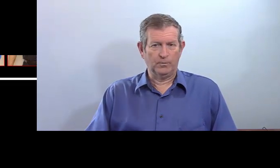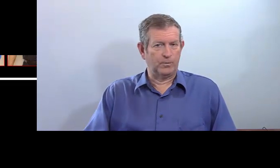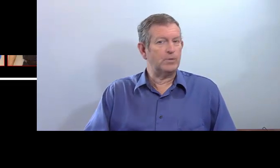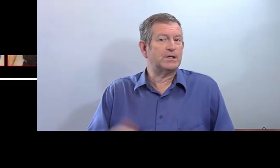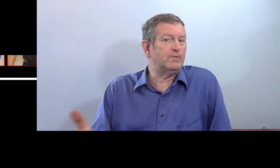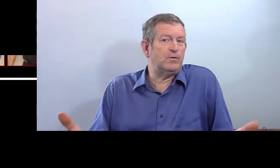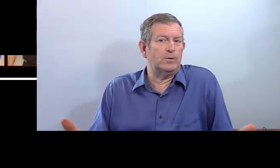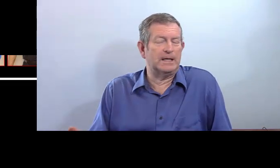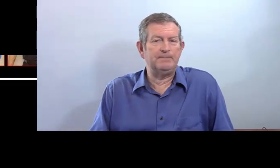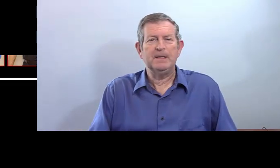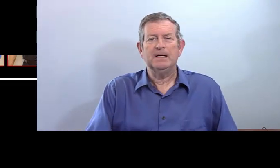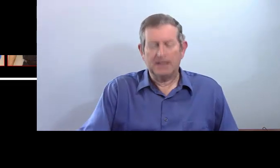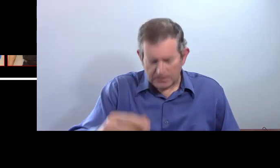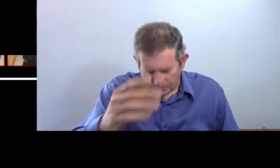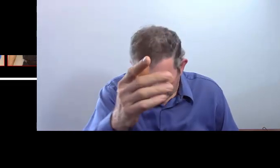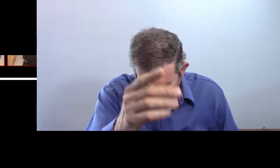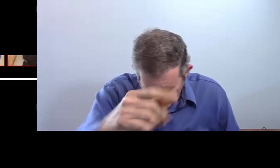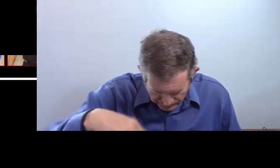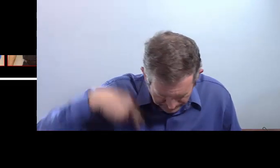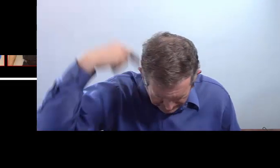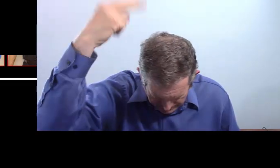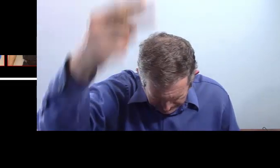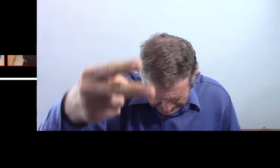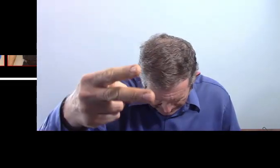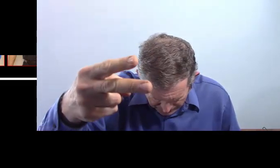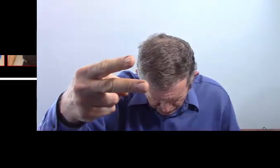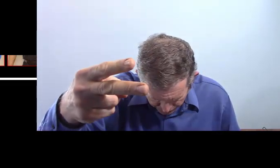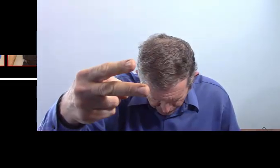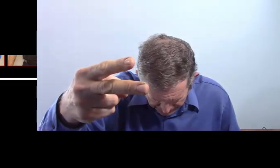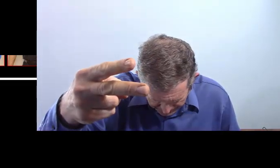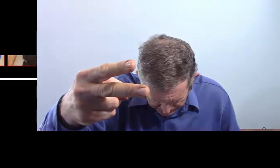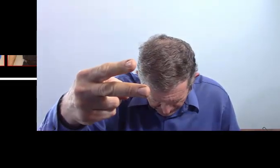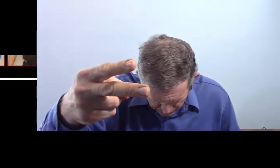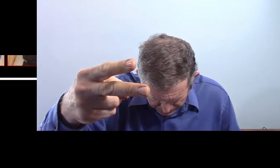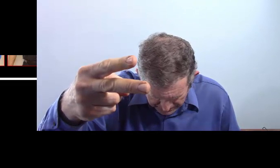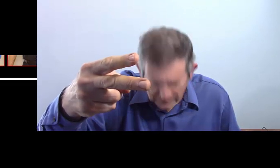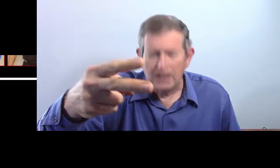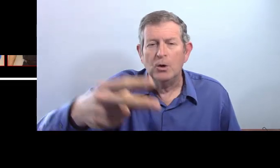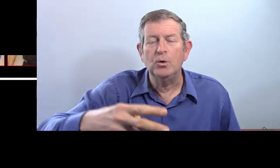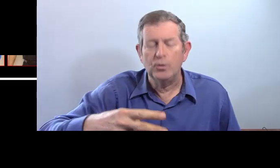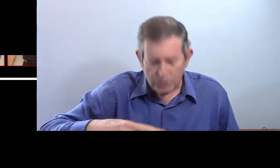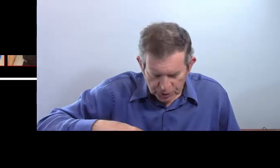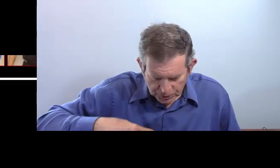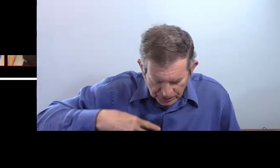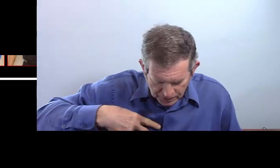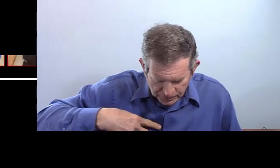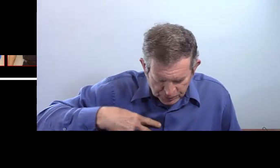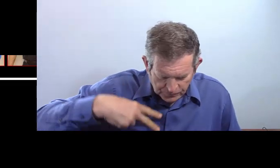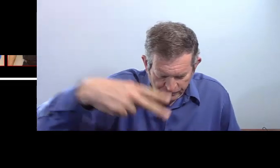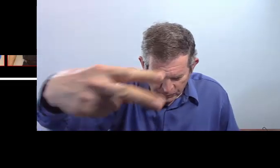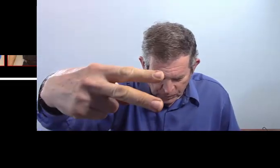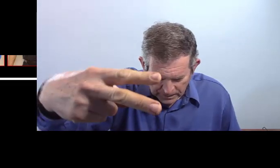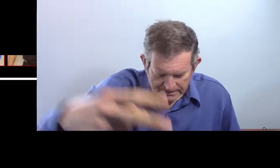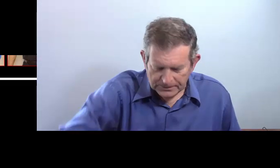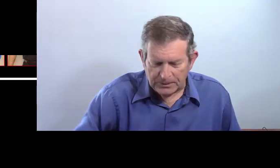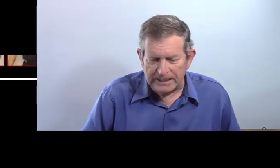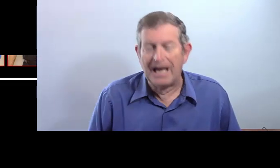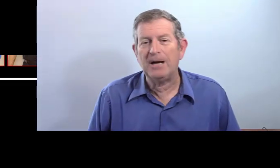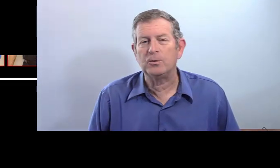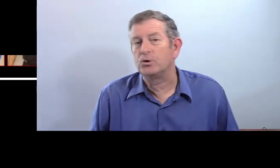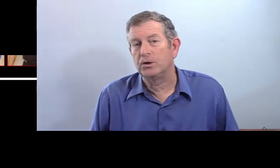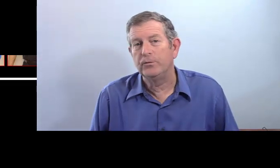Donc, vous, c'est vous. Vous, comme ça, je vous donne un cookie. Ou je vous